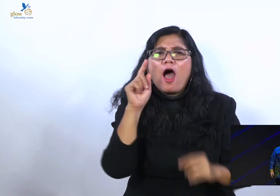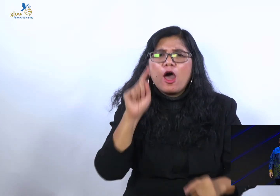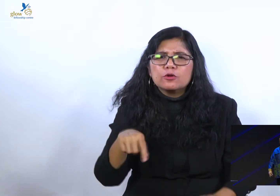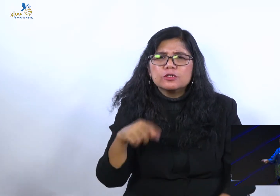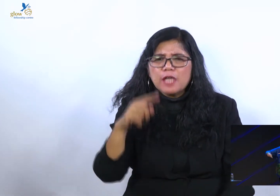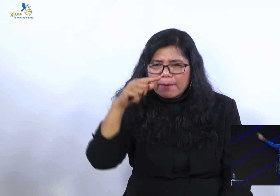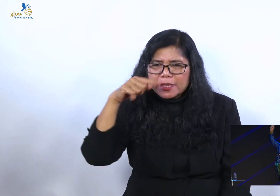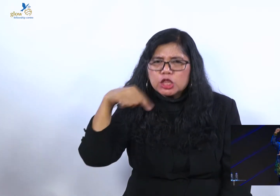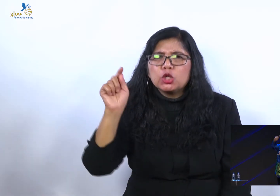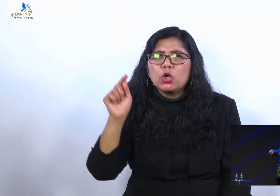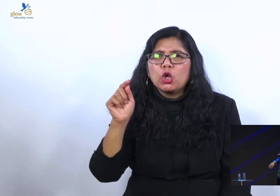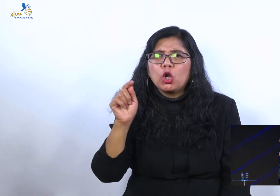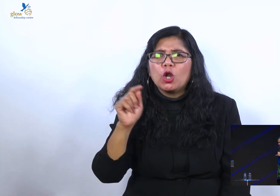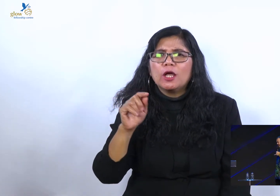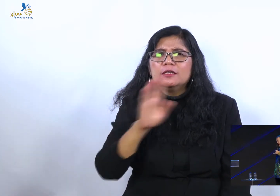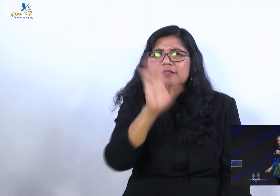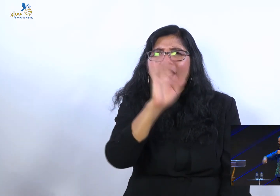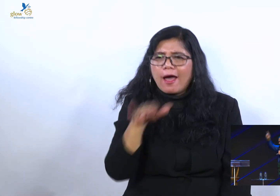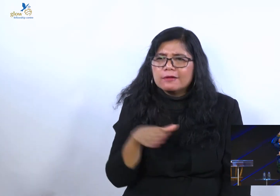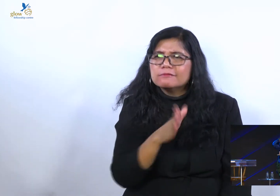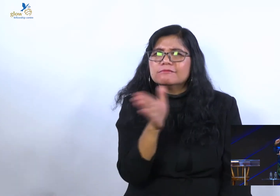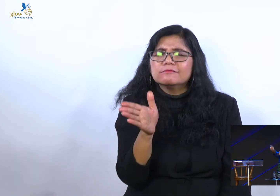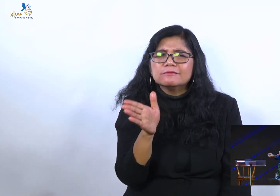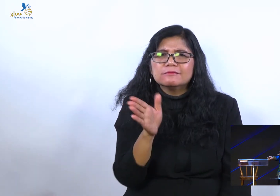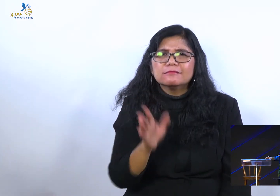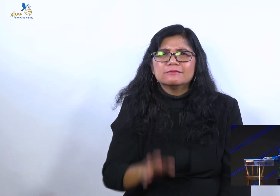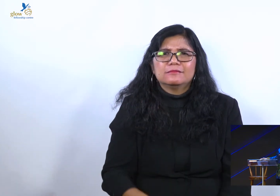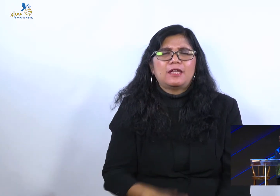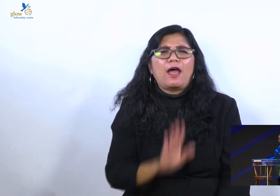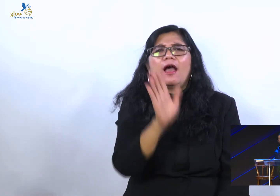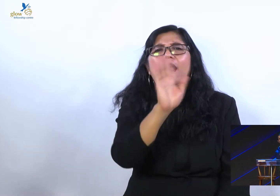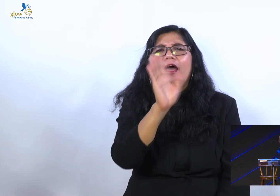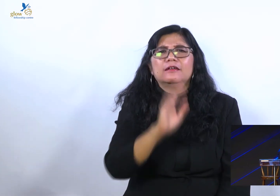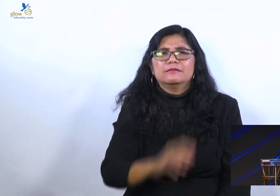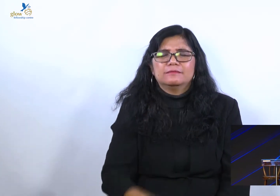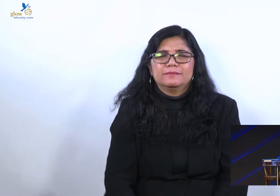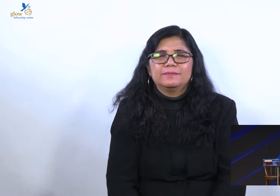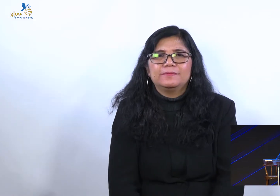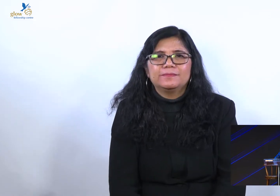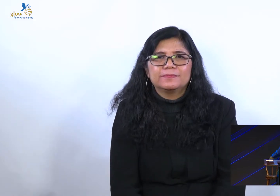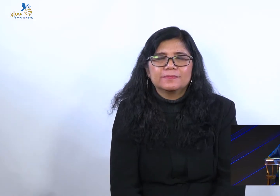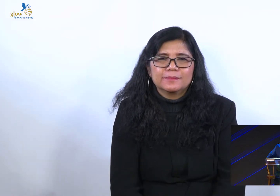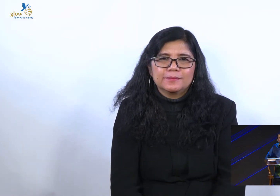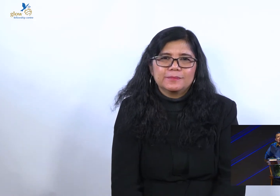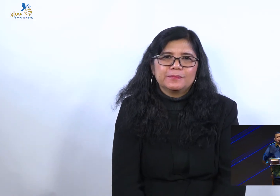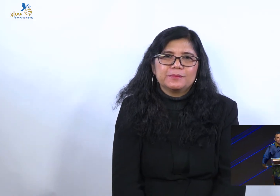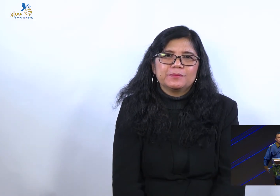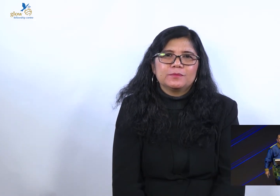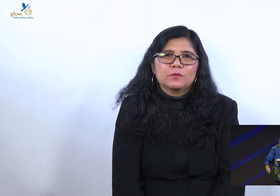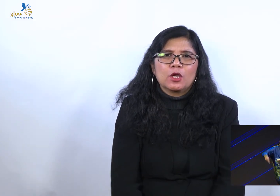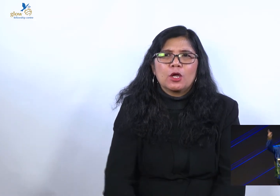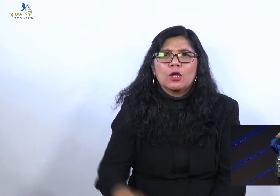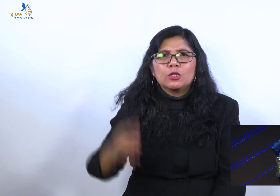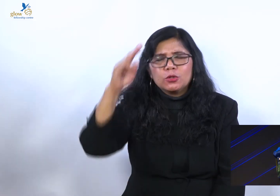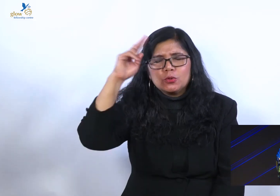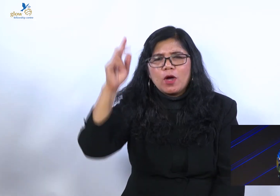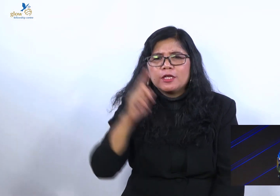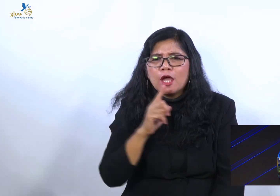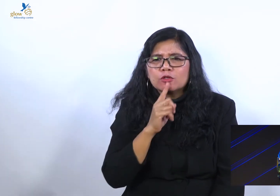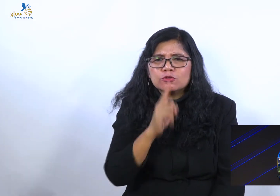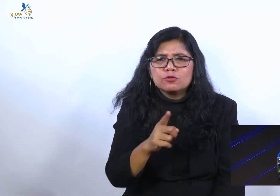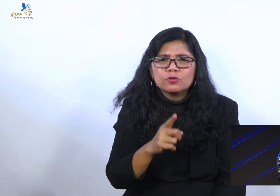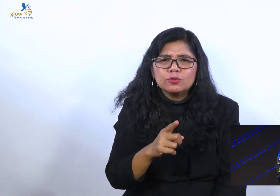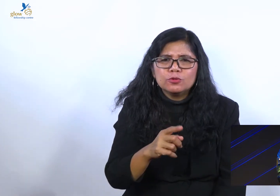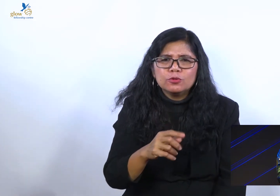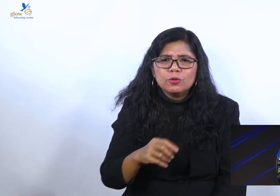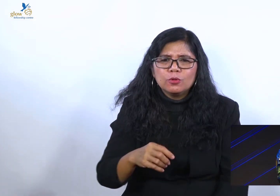Tuhan yang bilang sembuhkan orang sakit. Doakan orang sakit. Iya kan? Tuhan yang suruh usir setan.